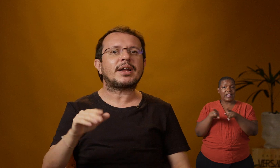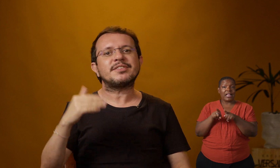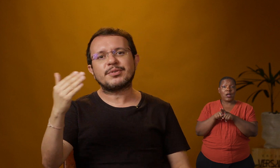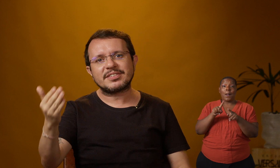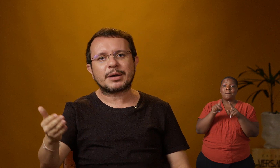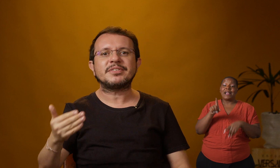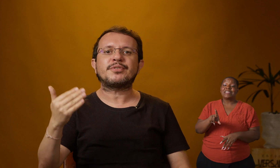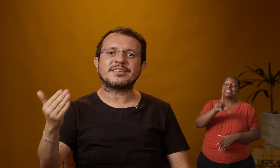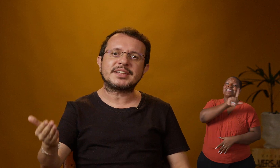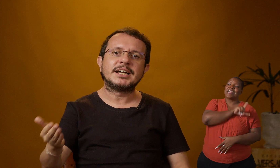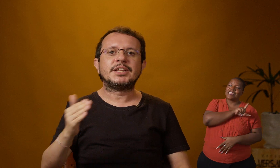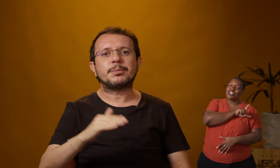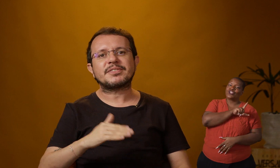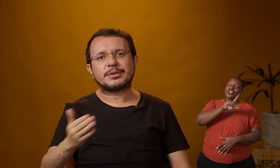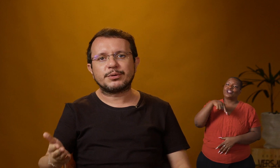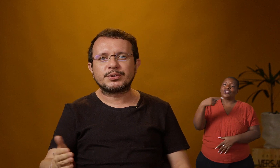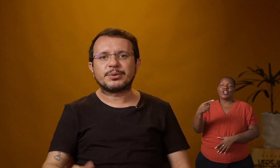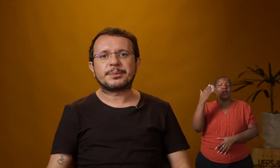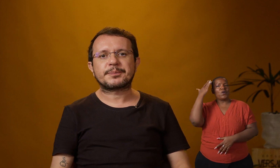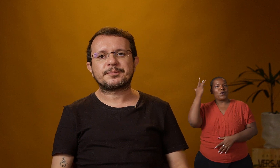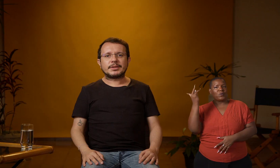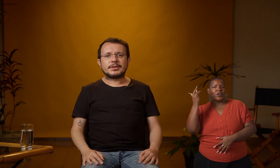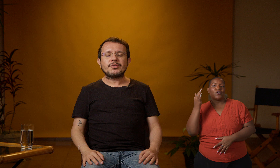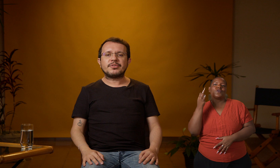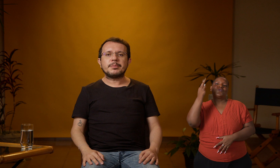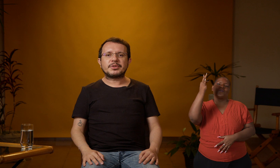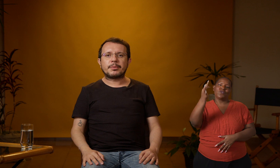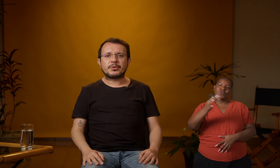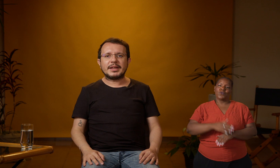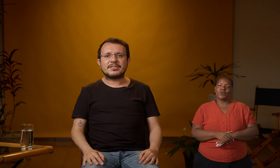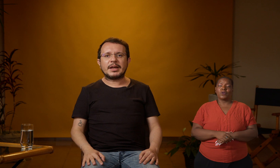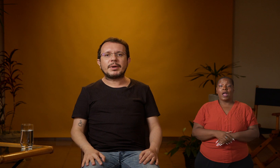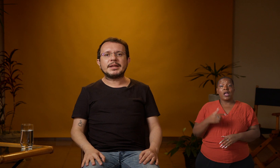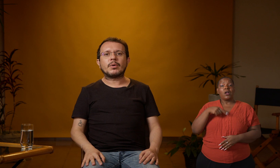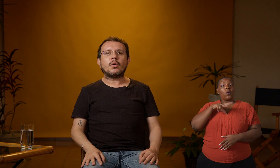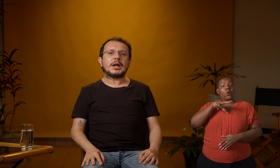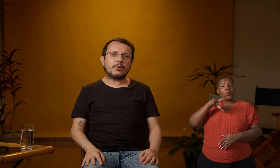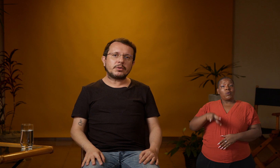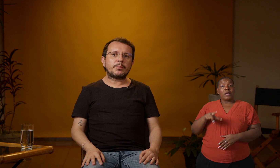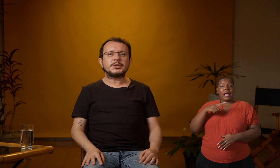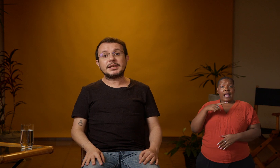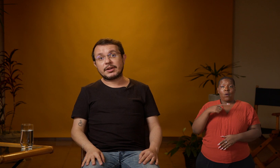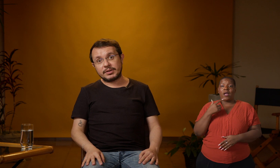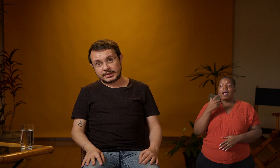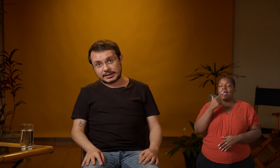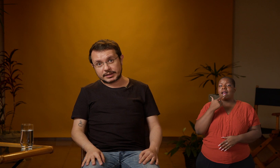frase, você sabe se a frase está no passado ou no futuro. Nós dizemos que o português é uma língua oral com modalidade escrita.